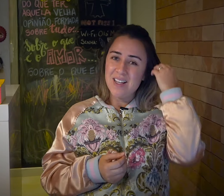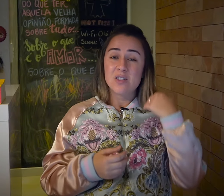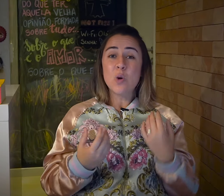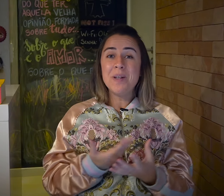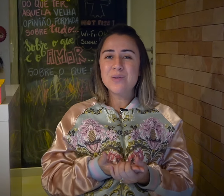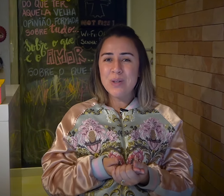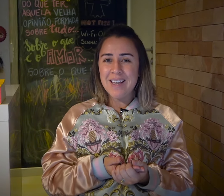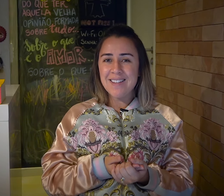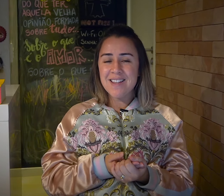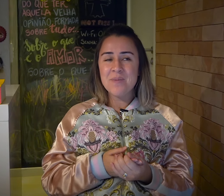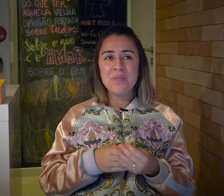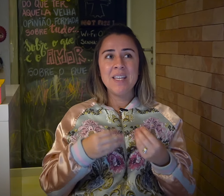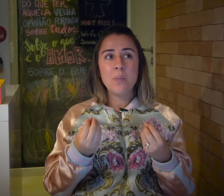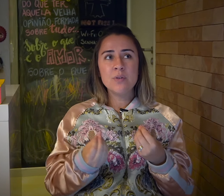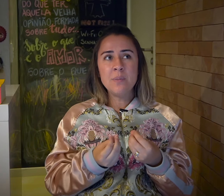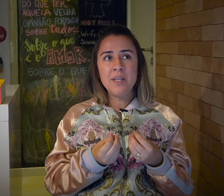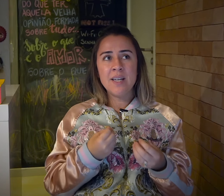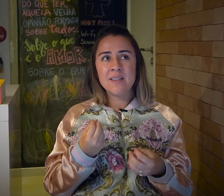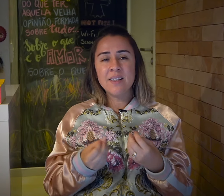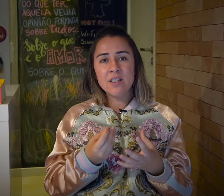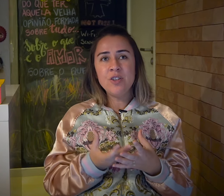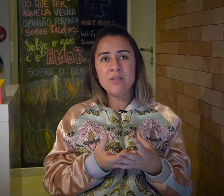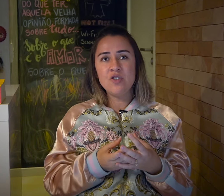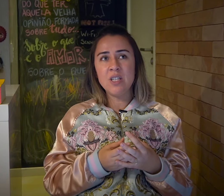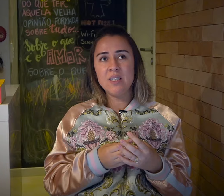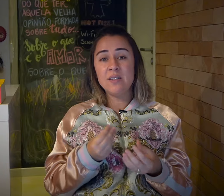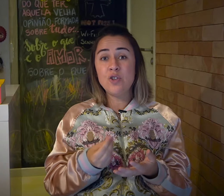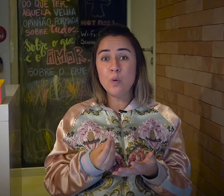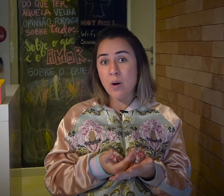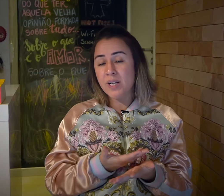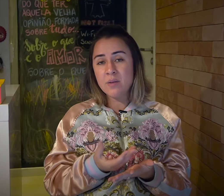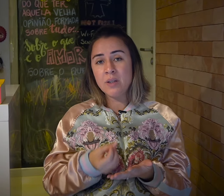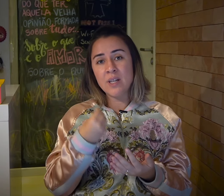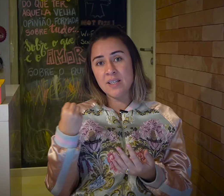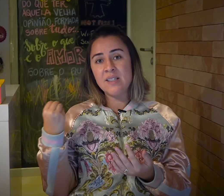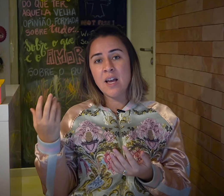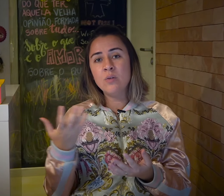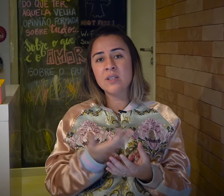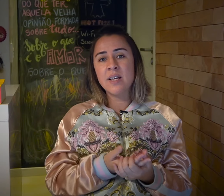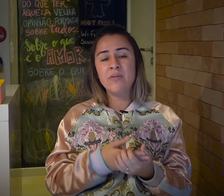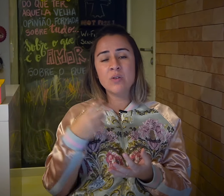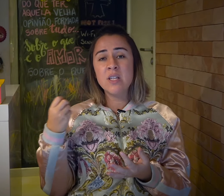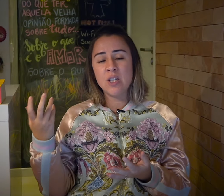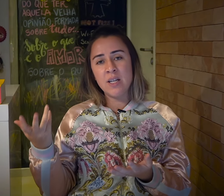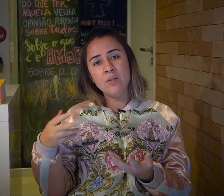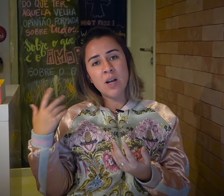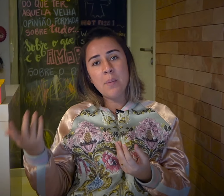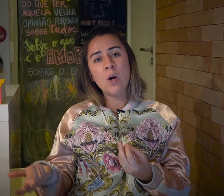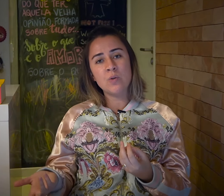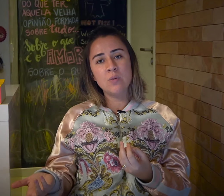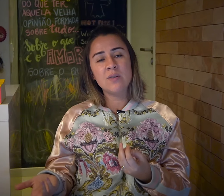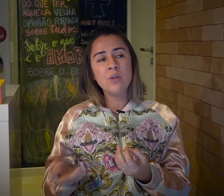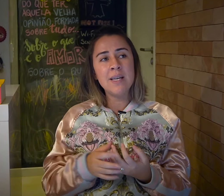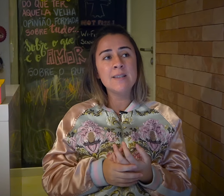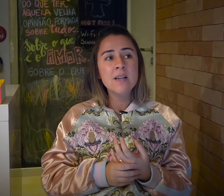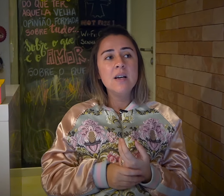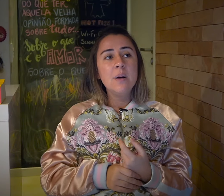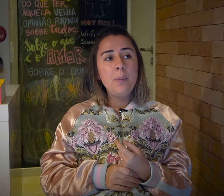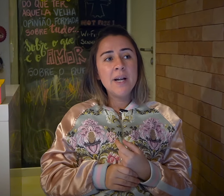Sobre a surdez, né? E as tentativas de se estimular o crescimento dessas células, que vão se degenerando, que acabam causando a surdez, pra